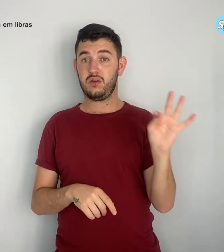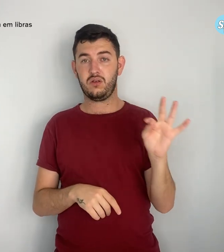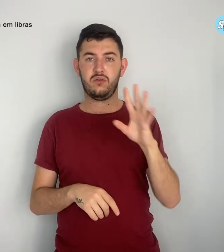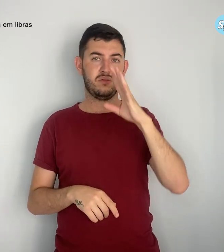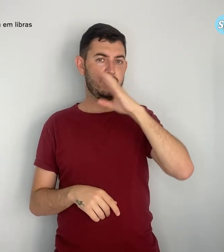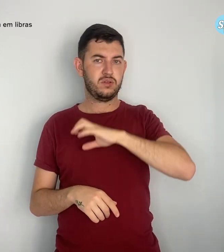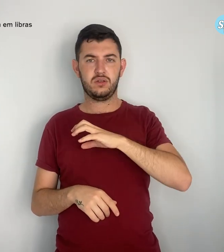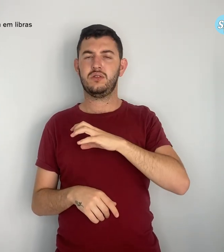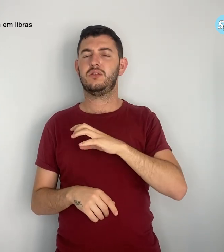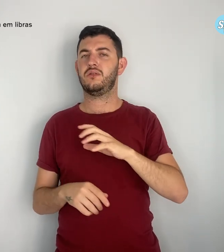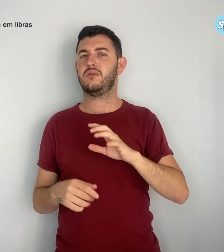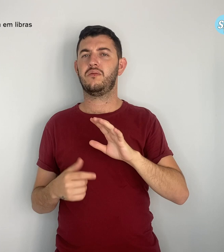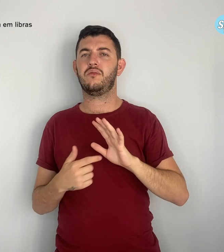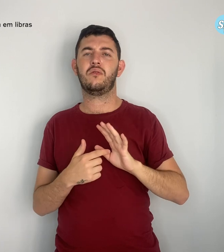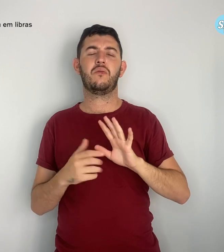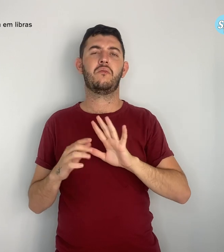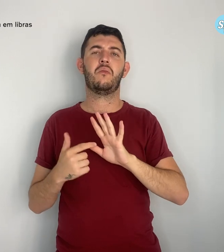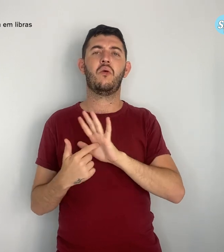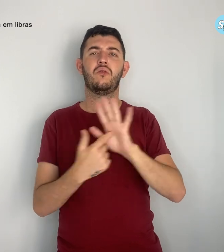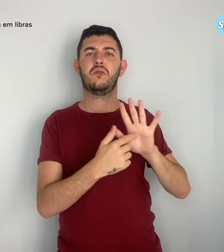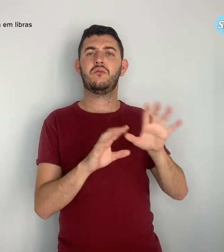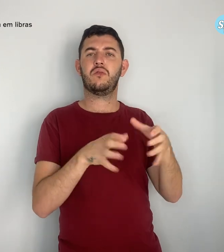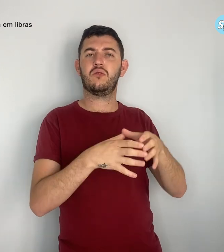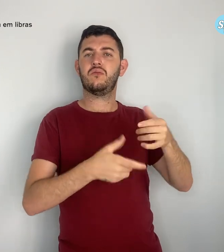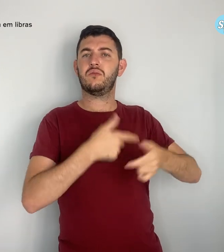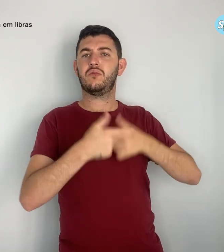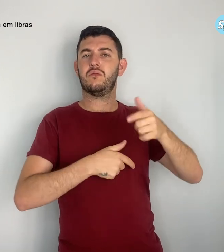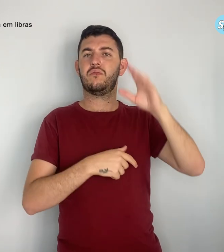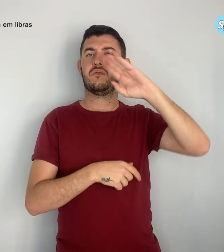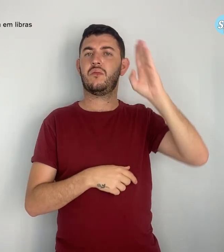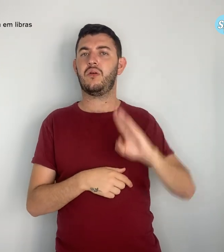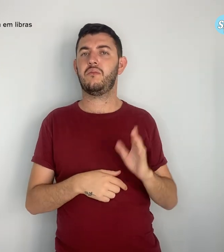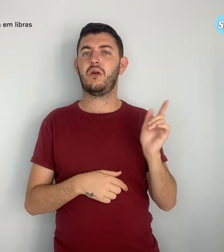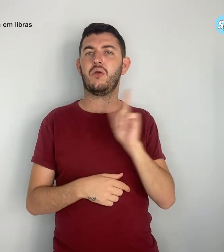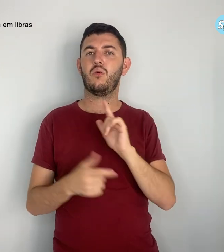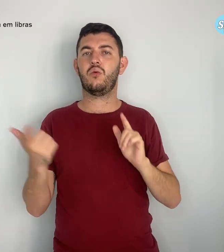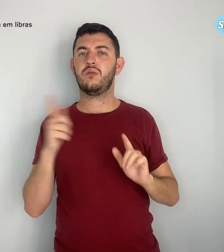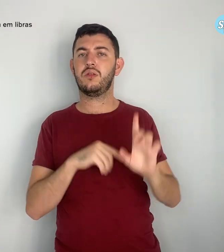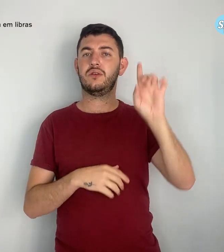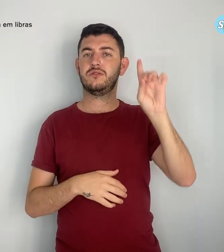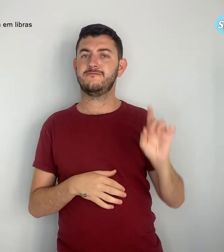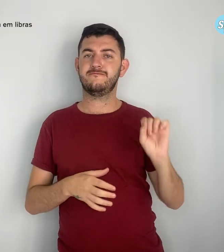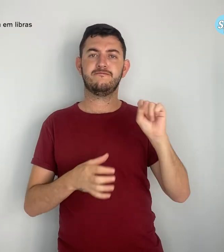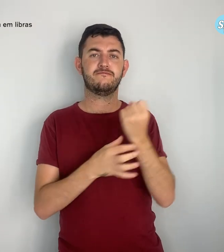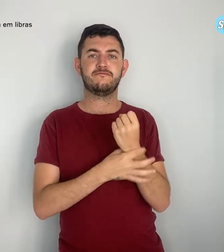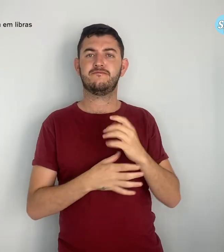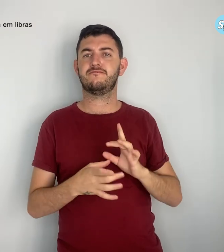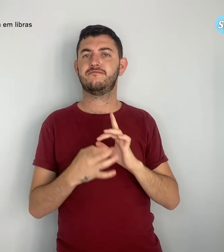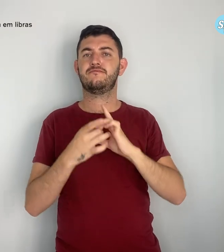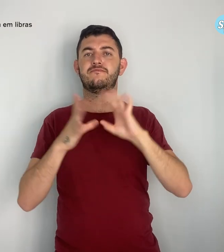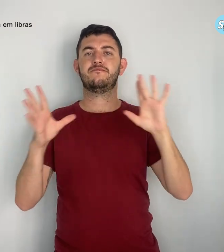da classe trabalhadora brasileira em ter direitos, democracia e justiça social.